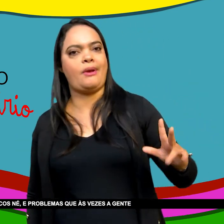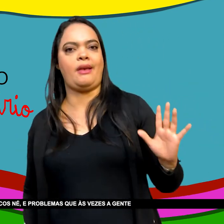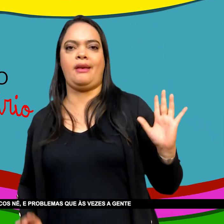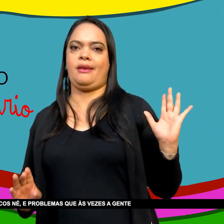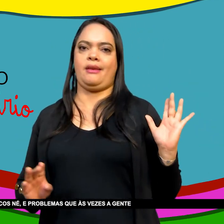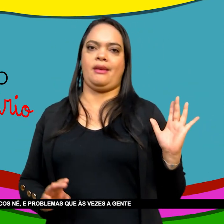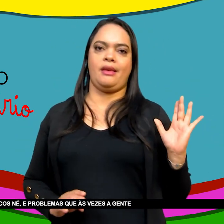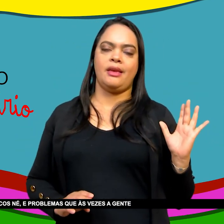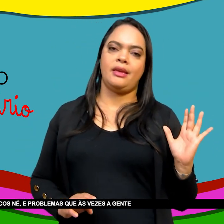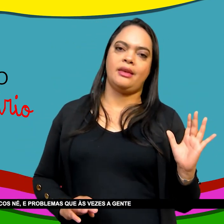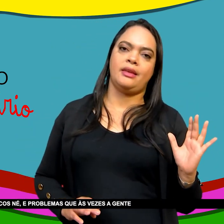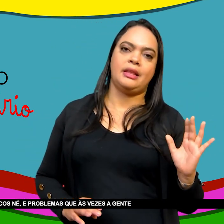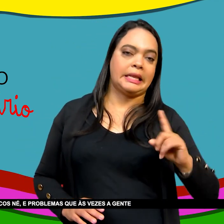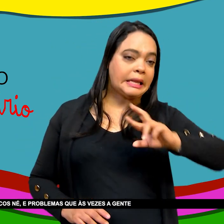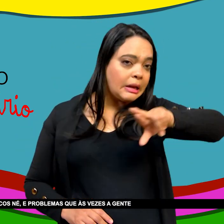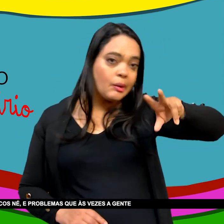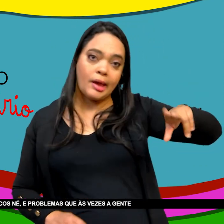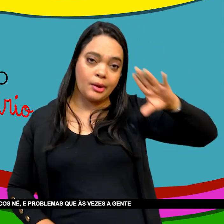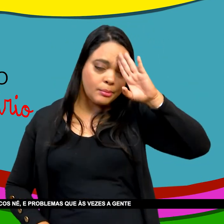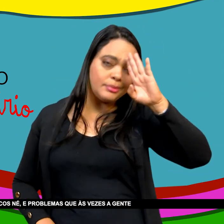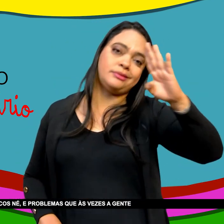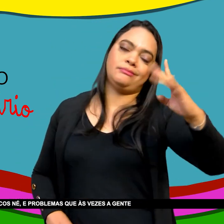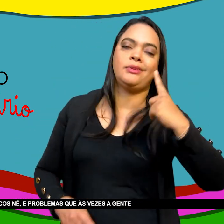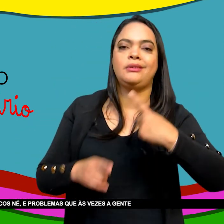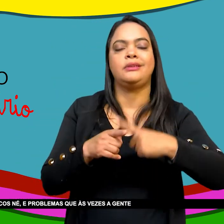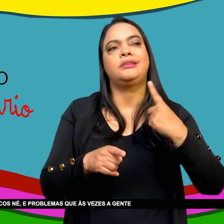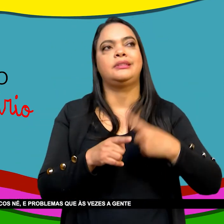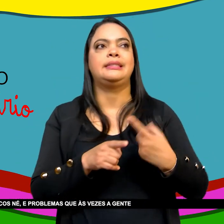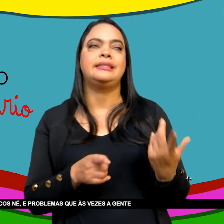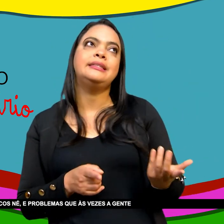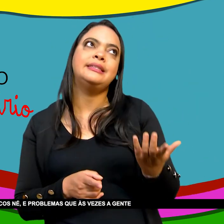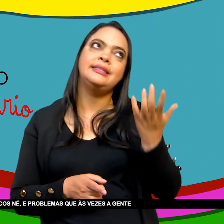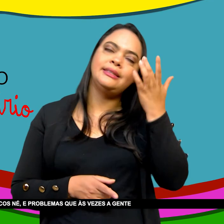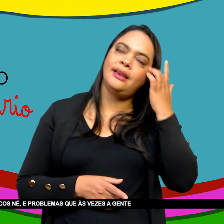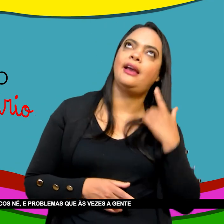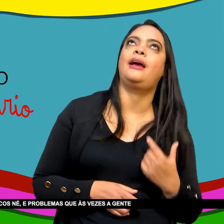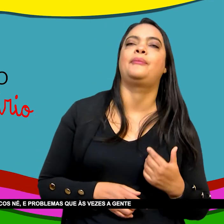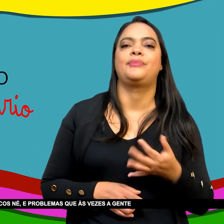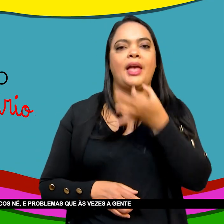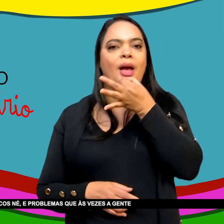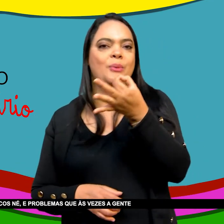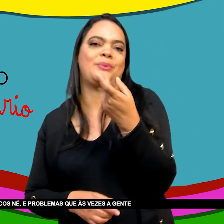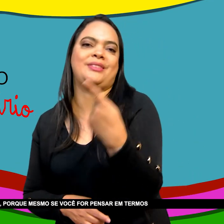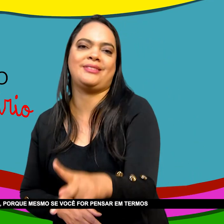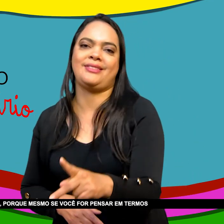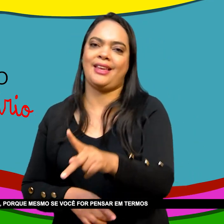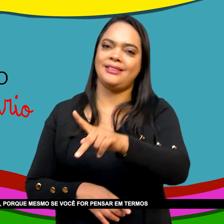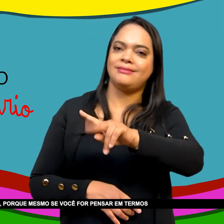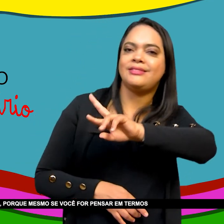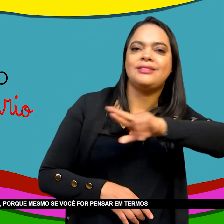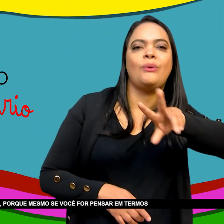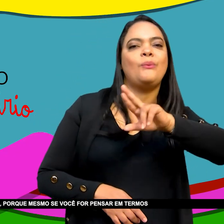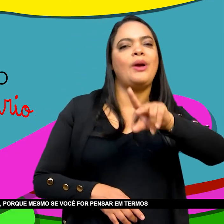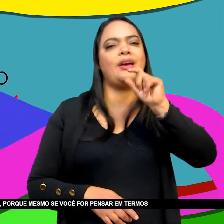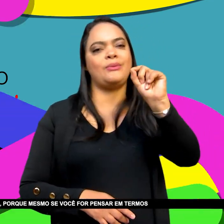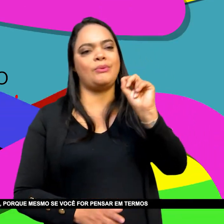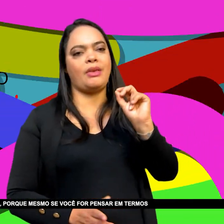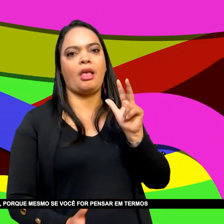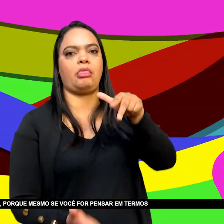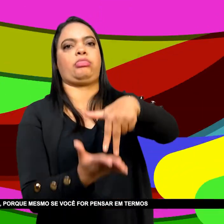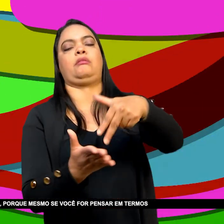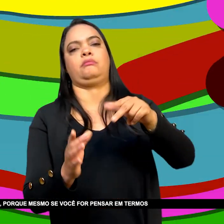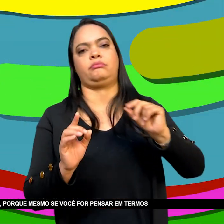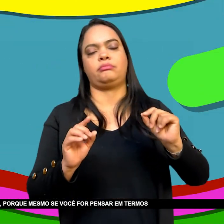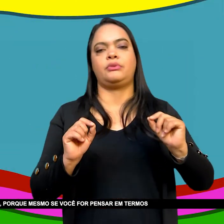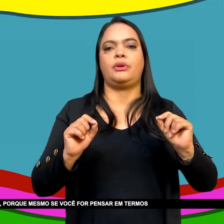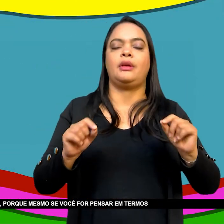consegue Às vezes Identificar esses equívocos E problemas Que às vezes A gente precisa Tratar